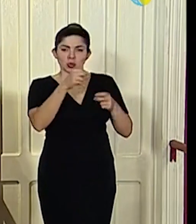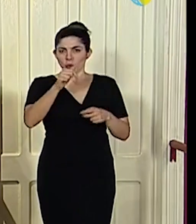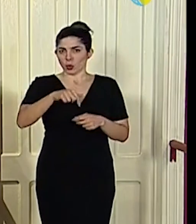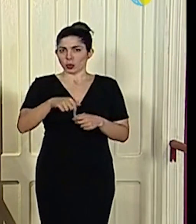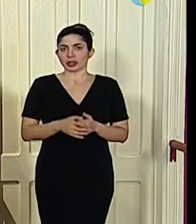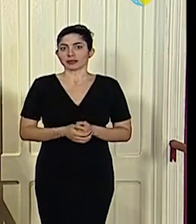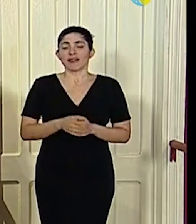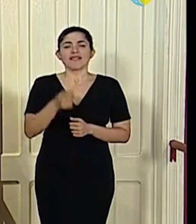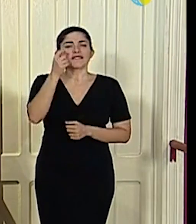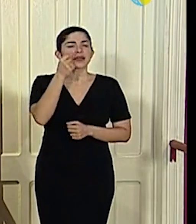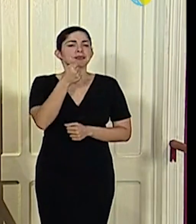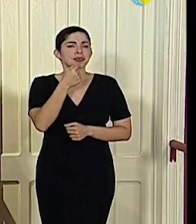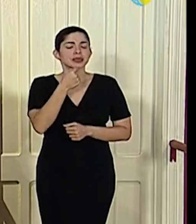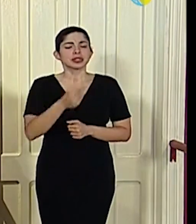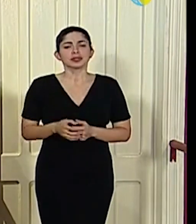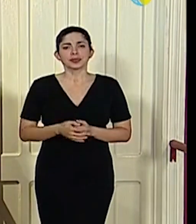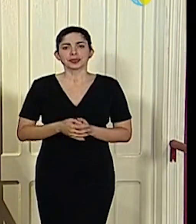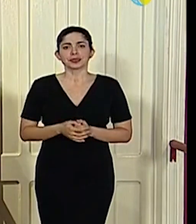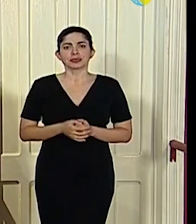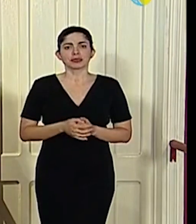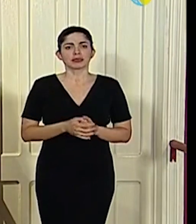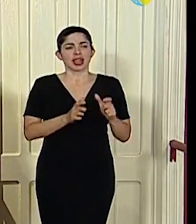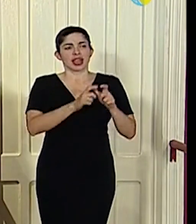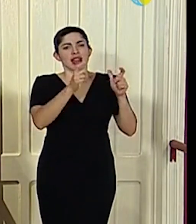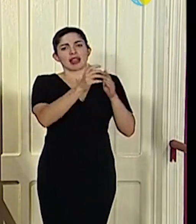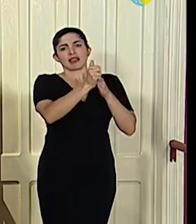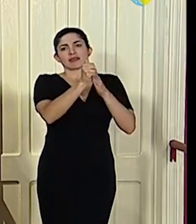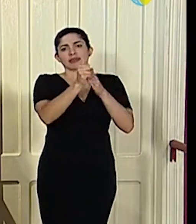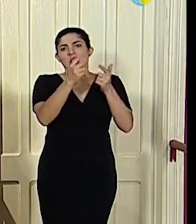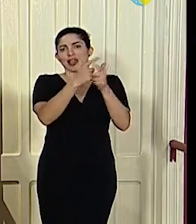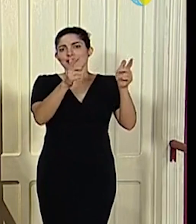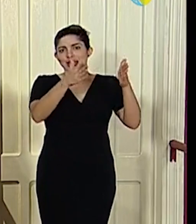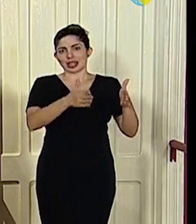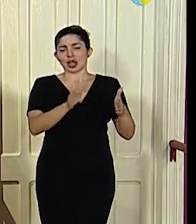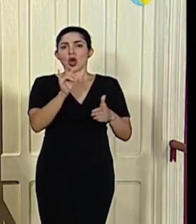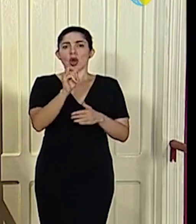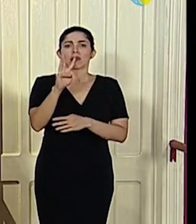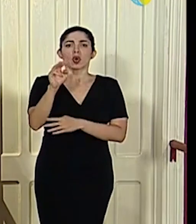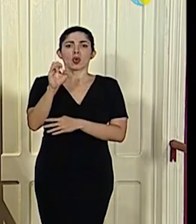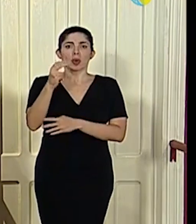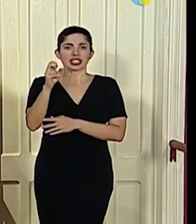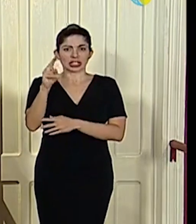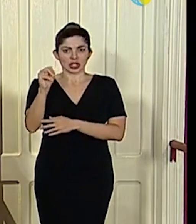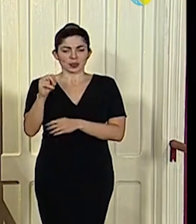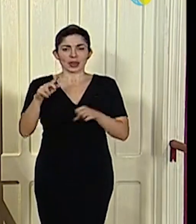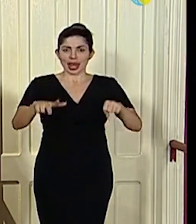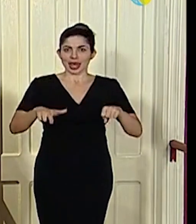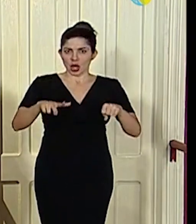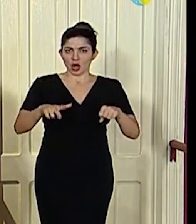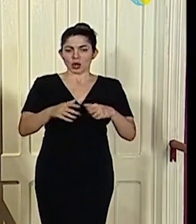Cuando Figueres menciona a los grandes libertadores como Washington, como Lincoln,